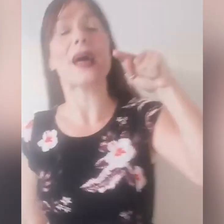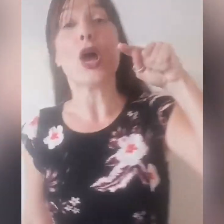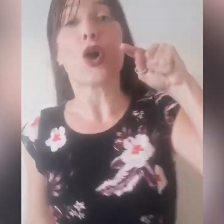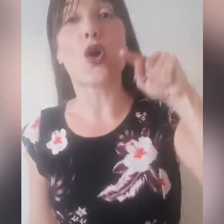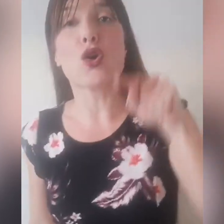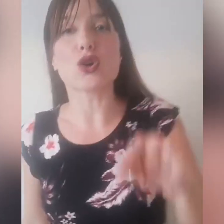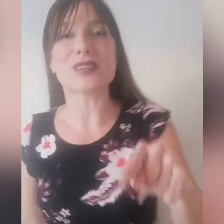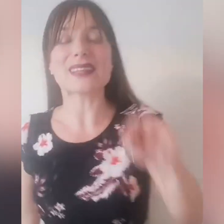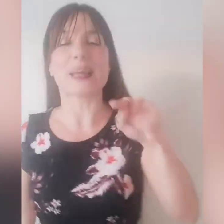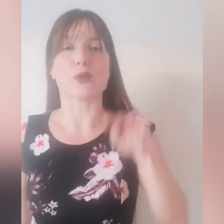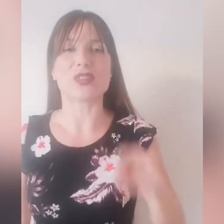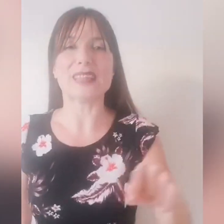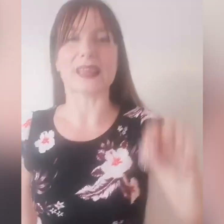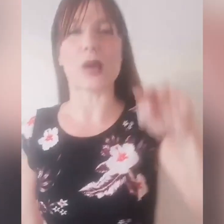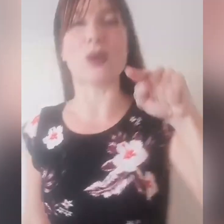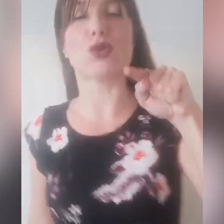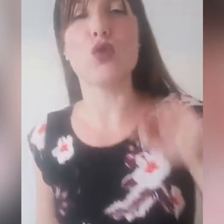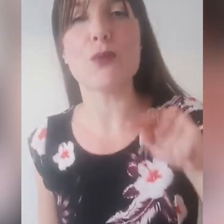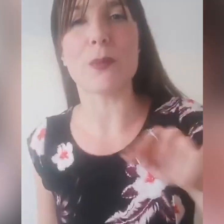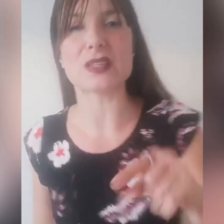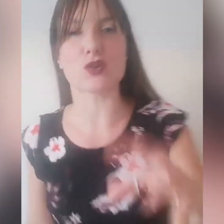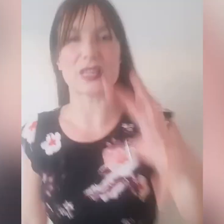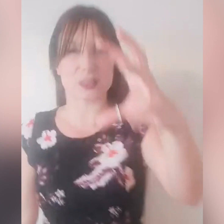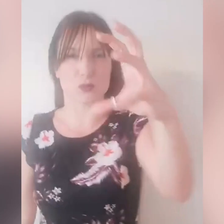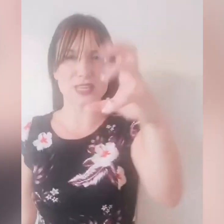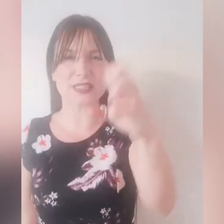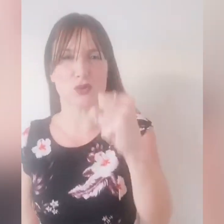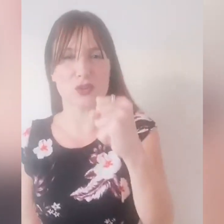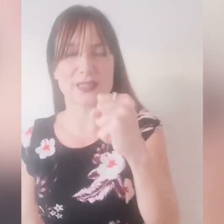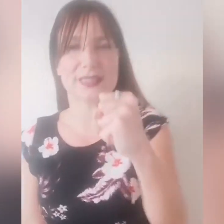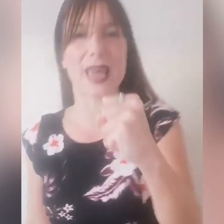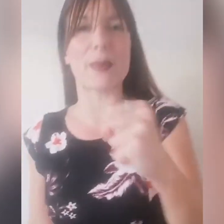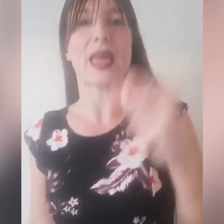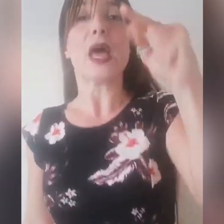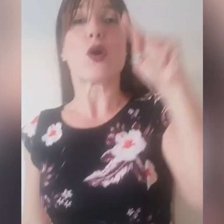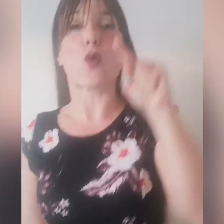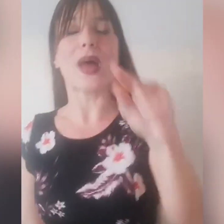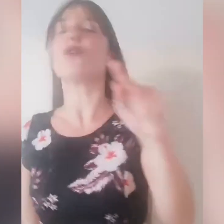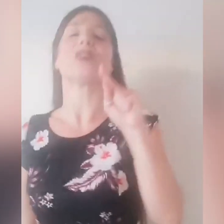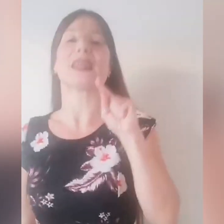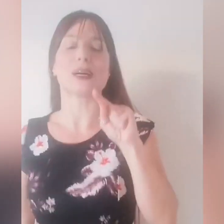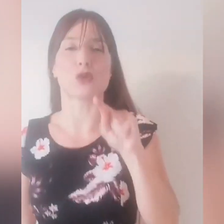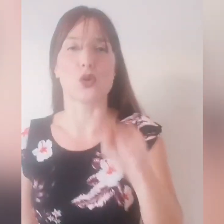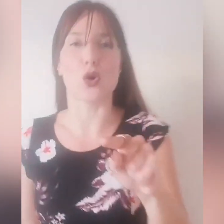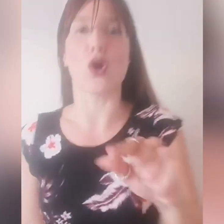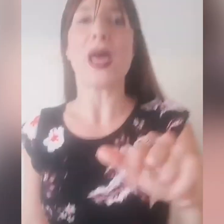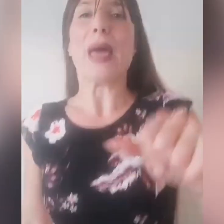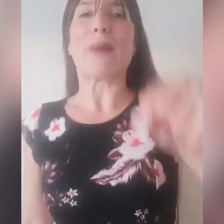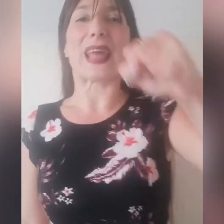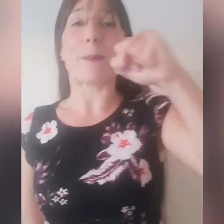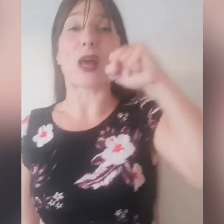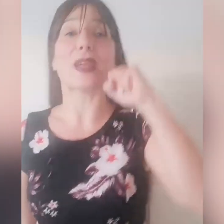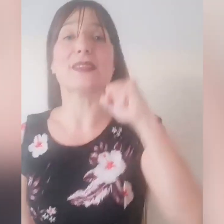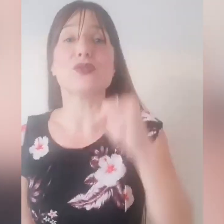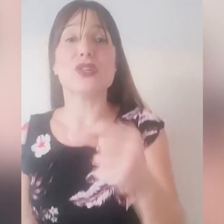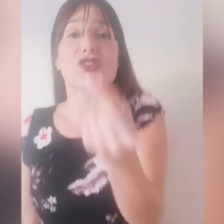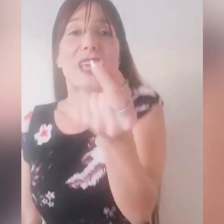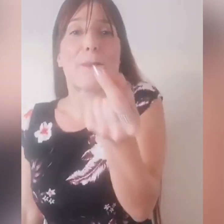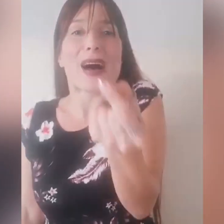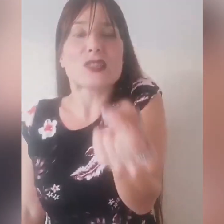concordata e potente, che quando due o più persone si uniscono insieme, quello viene dato loro, perché la parola di Dio dice che basta